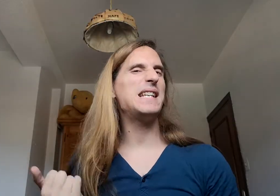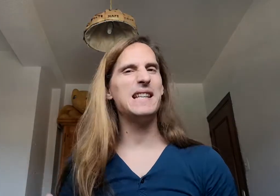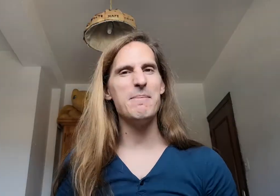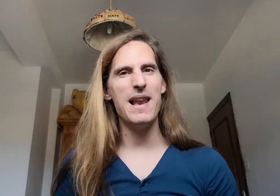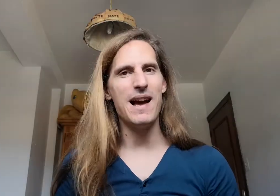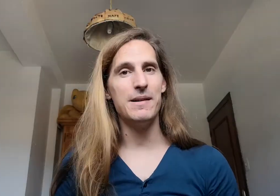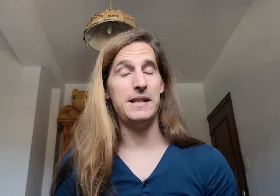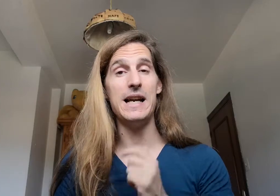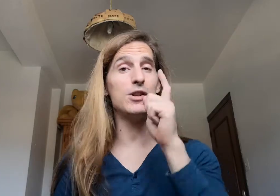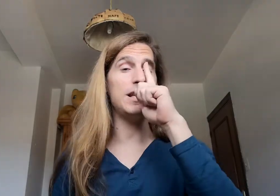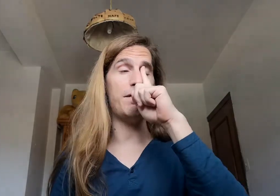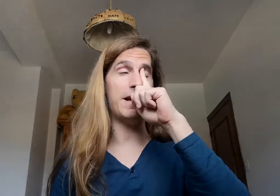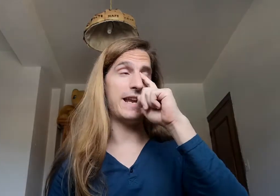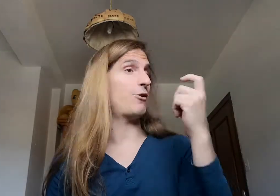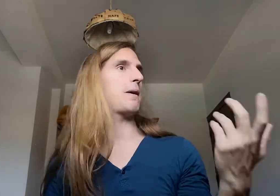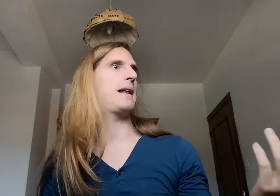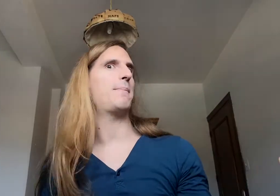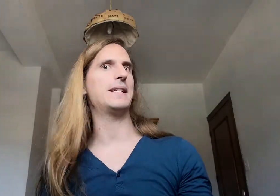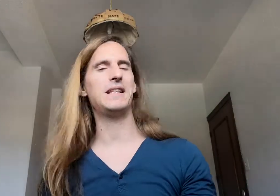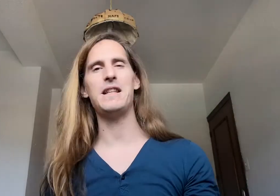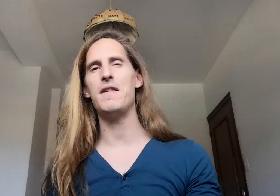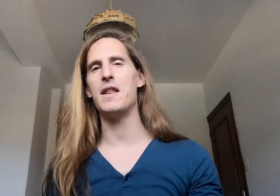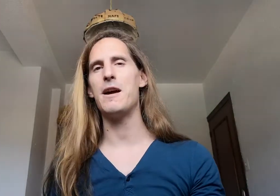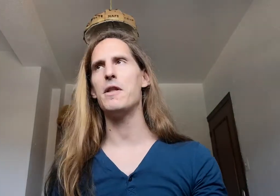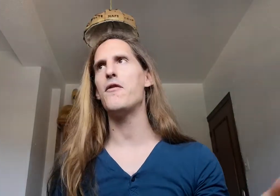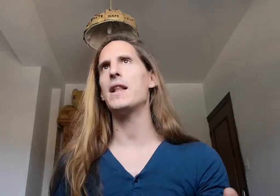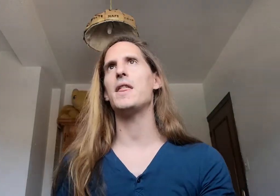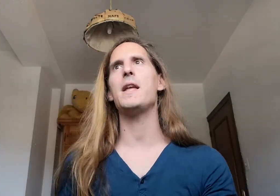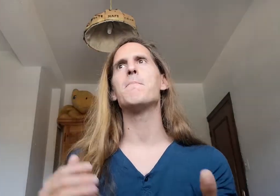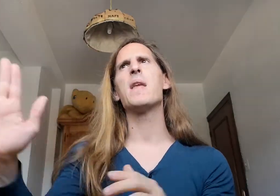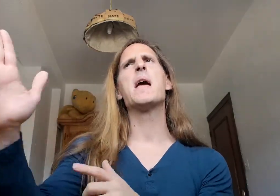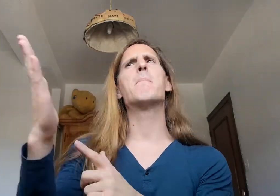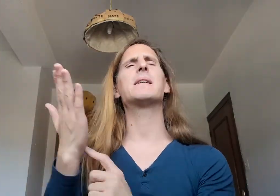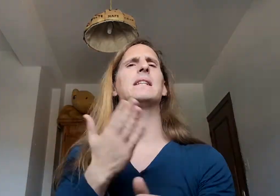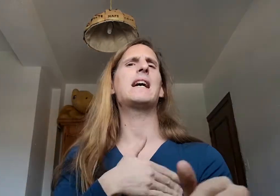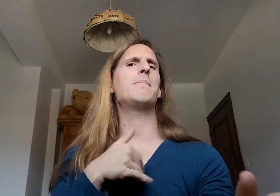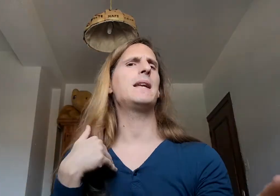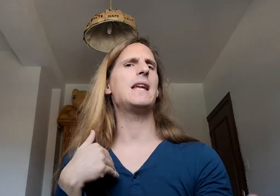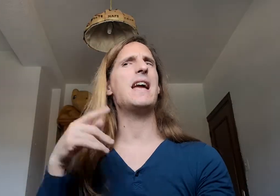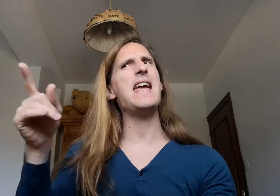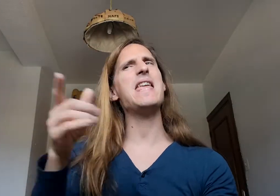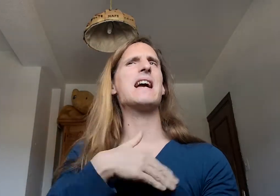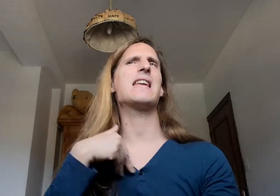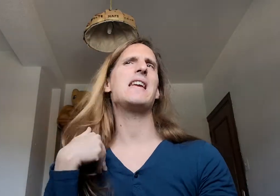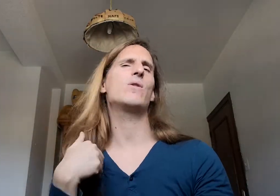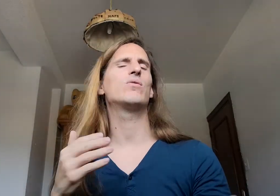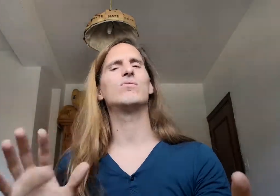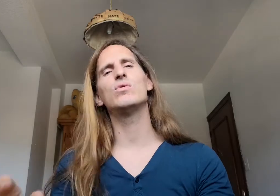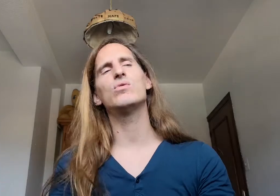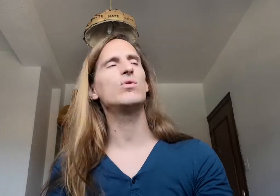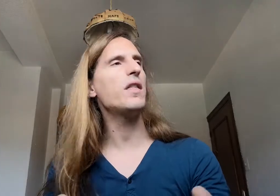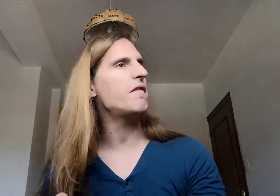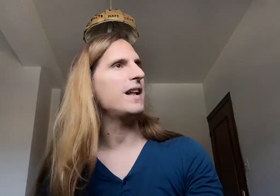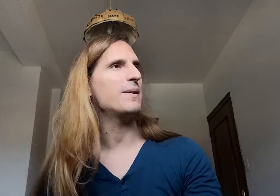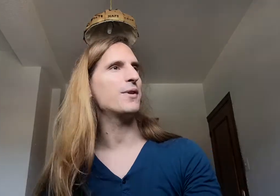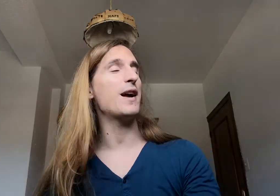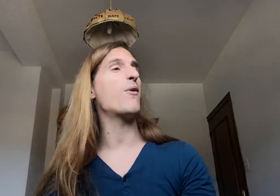preséntamela ya eso significa quiero que me la presentes verdad no hace falta decir presentarme ella quiero no hace falta porque hago